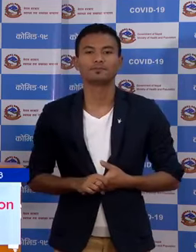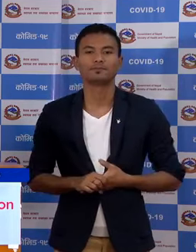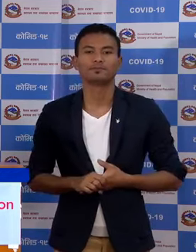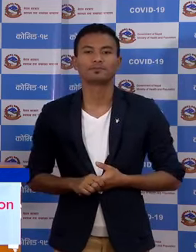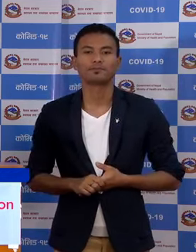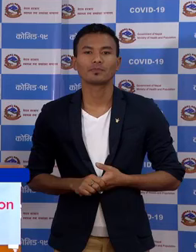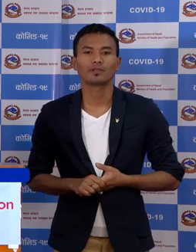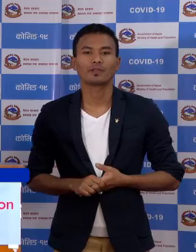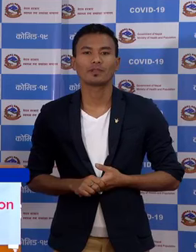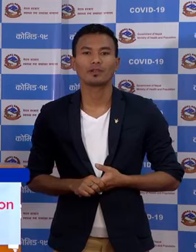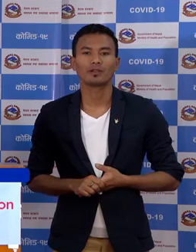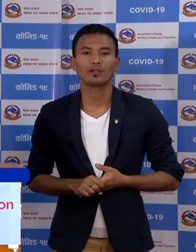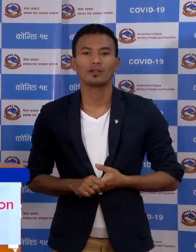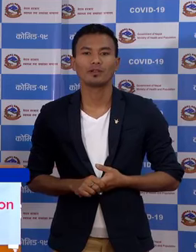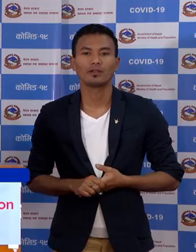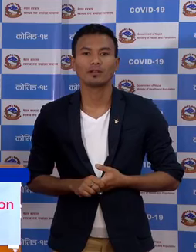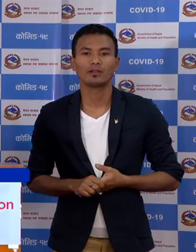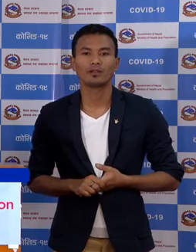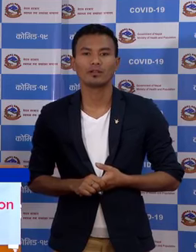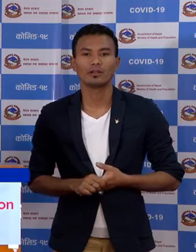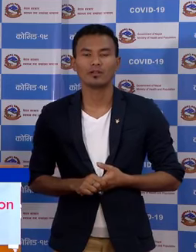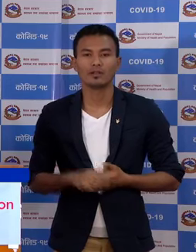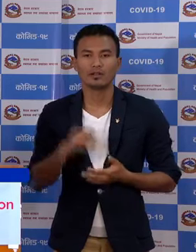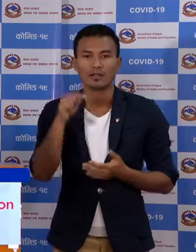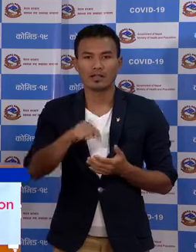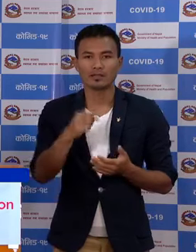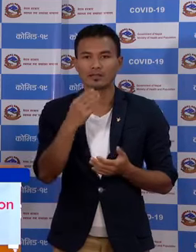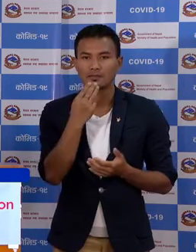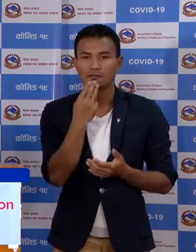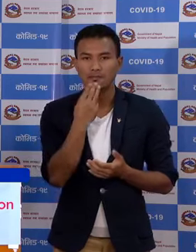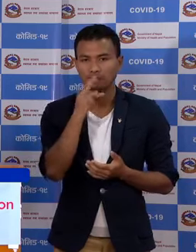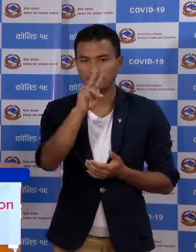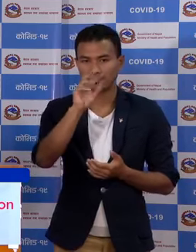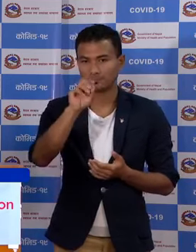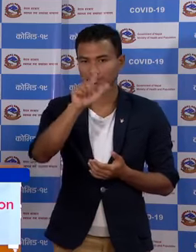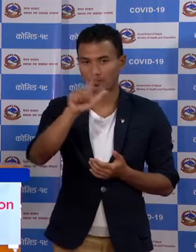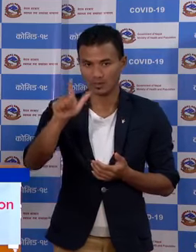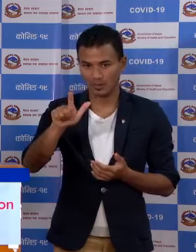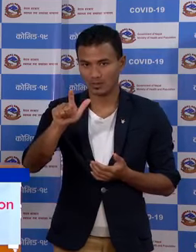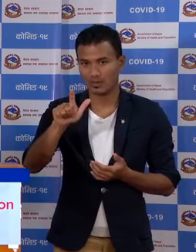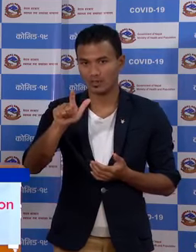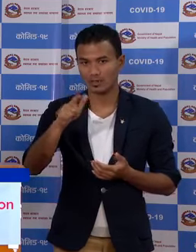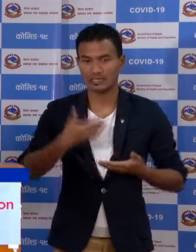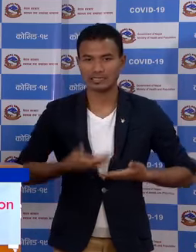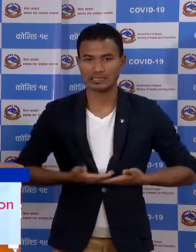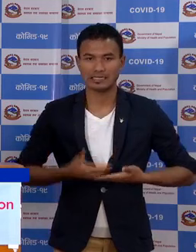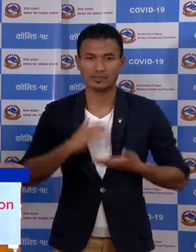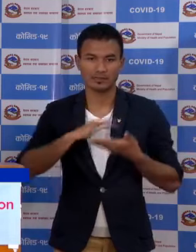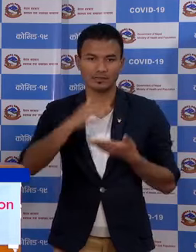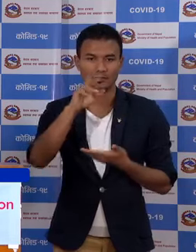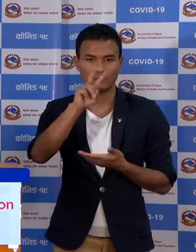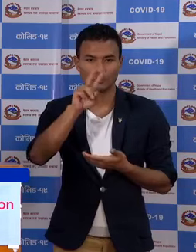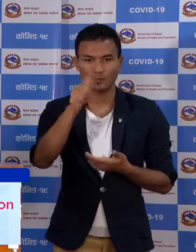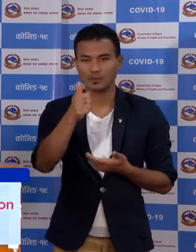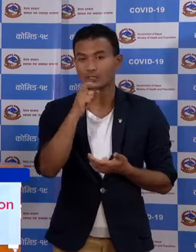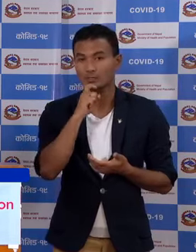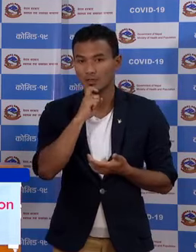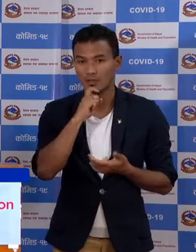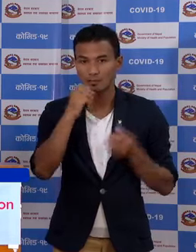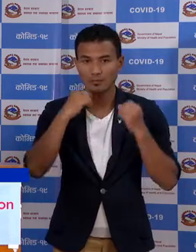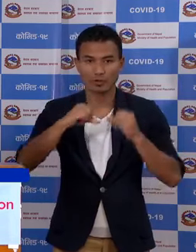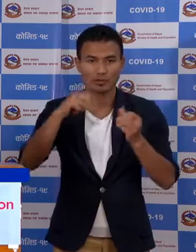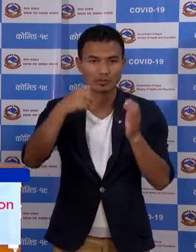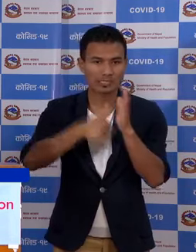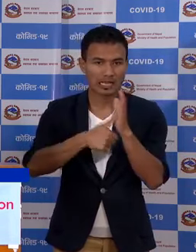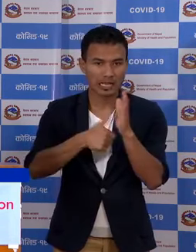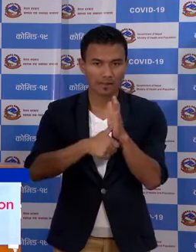छा। आजमिती 2017-26 गते परियोक